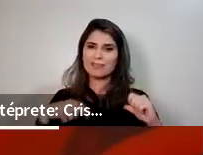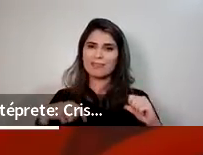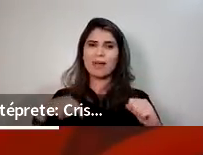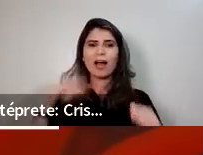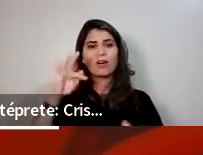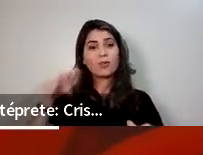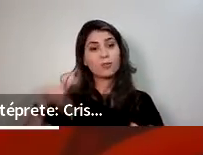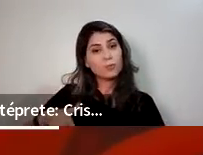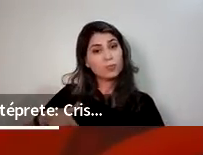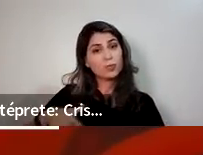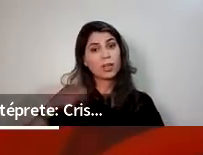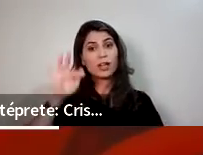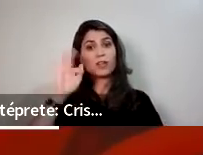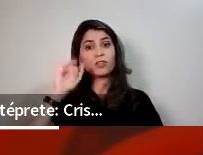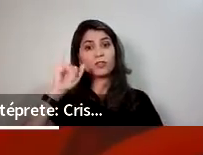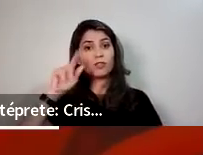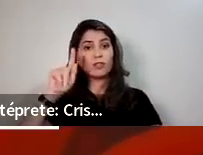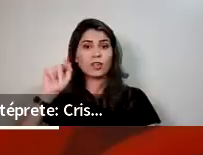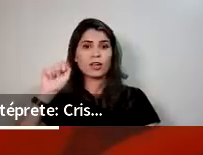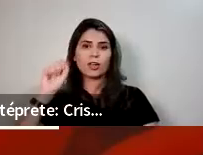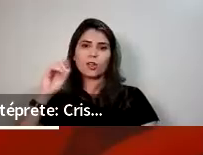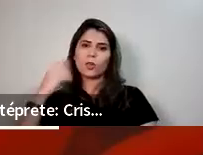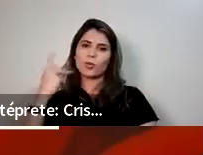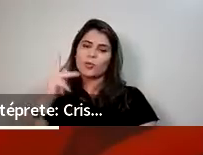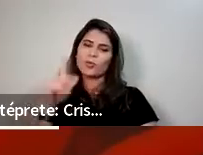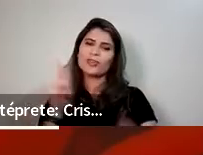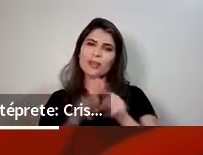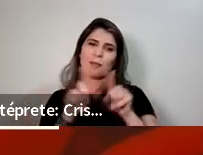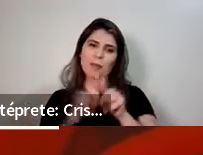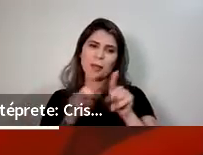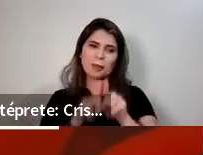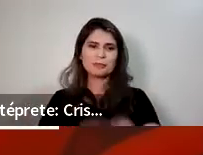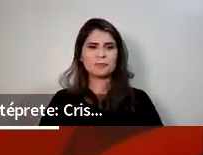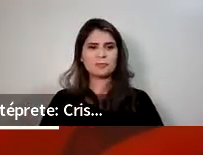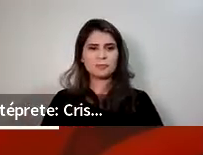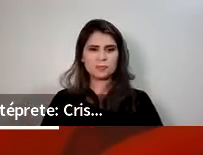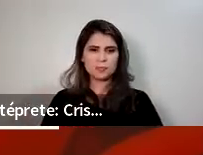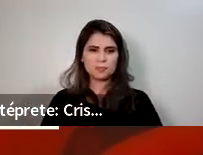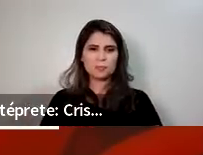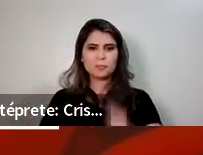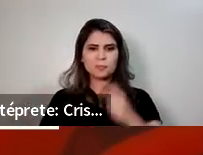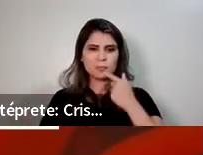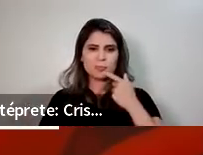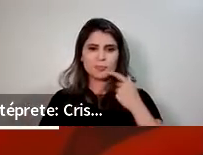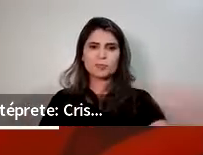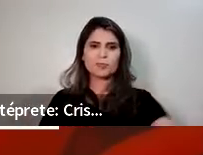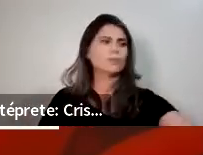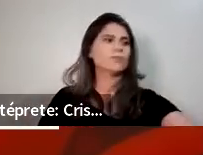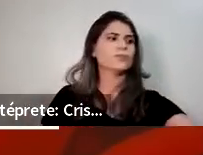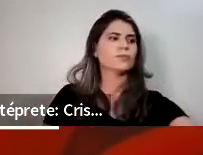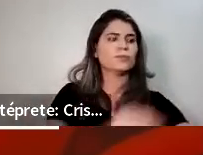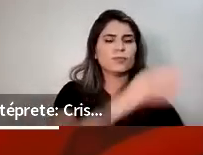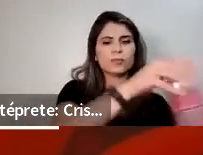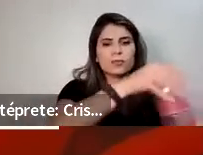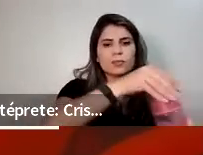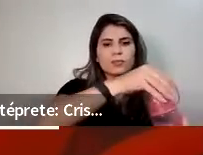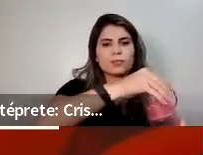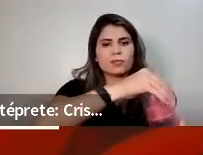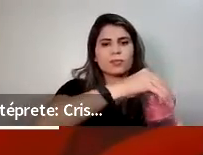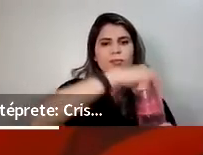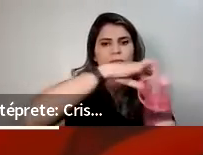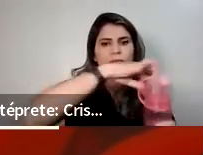No fígado, os metabólicos, os metabólitos do estrogênio, eles são